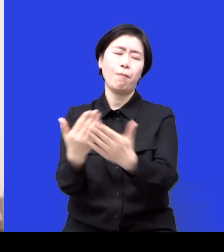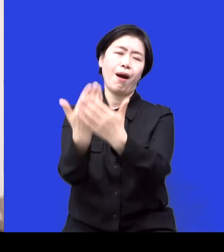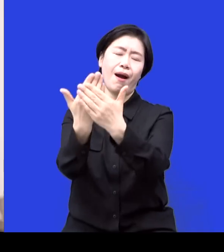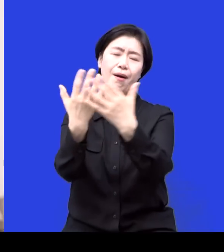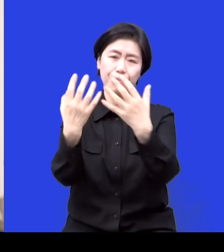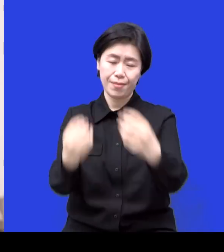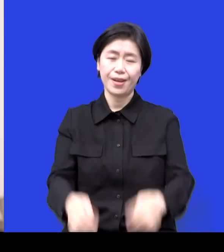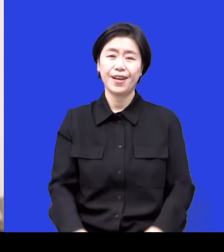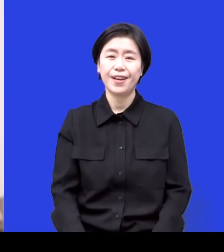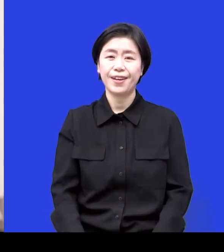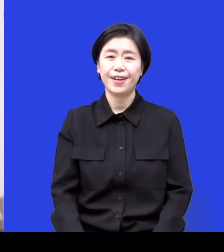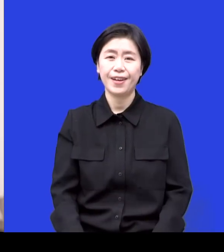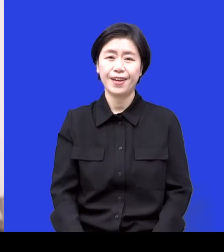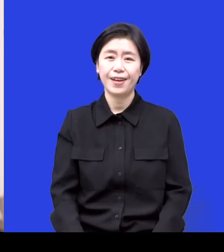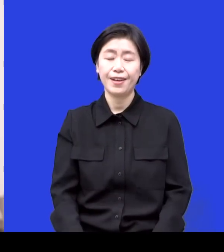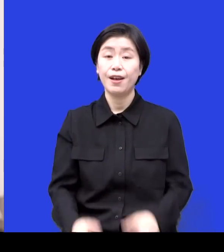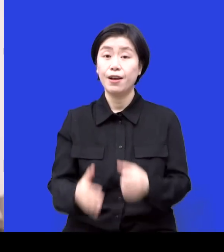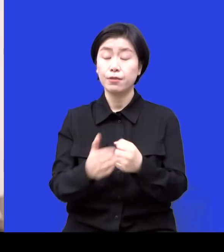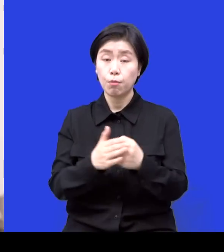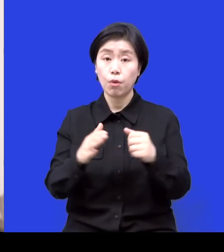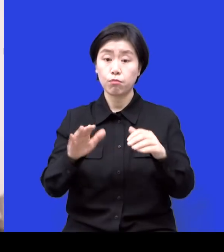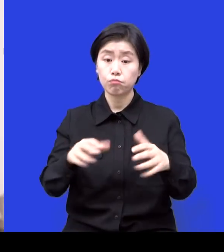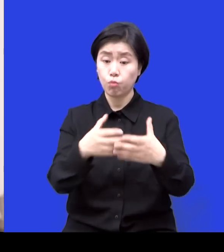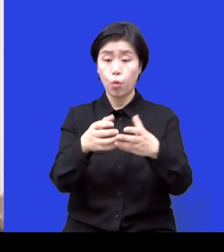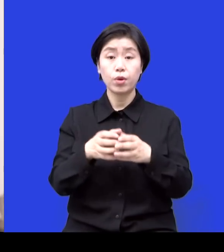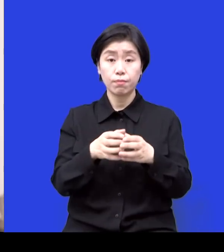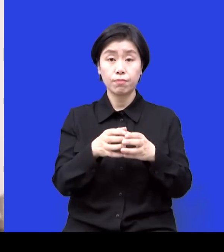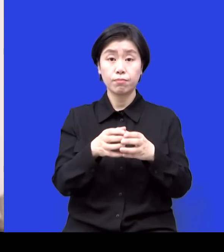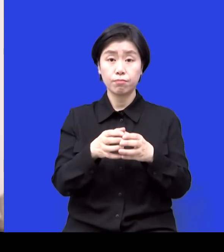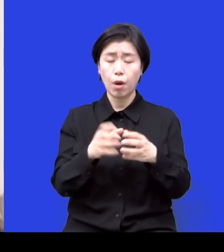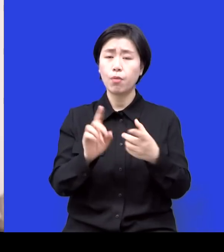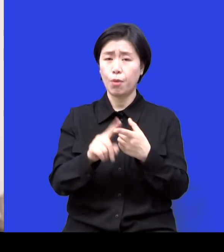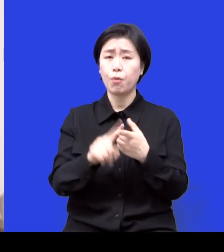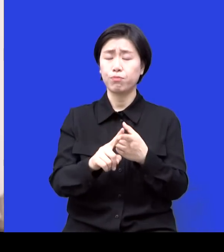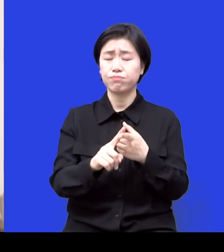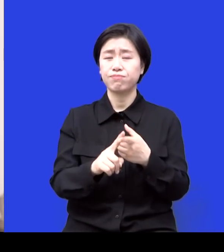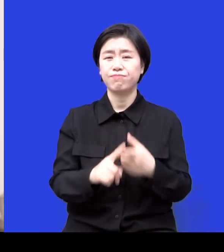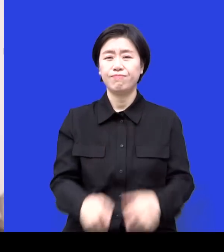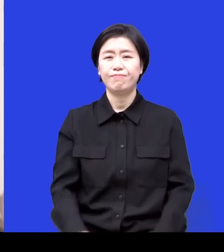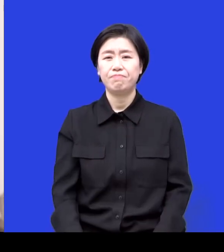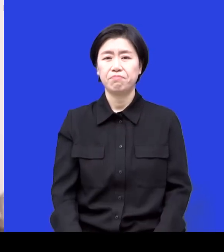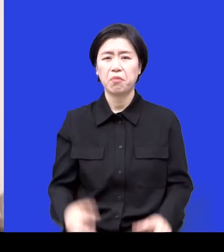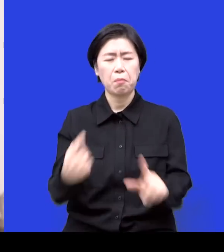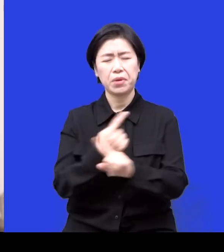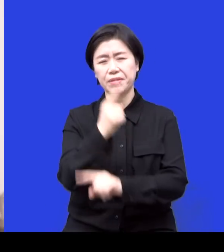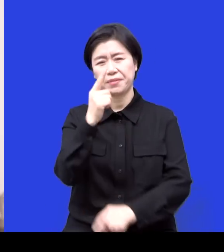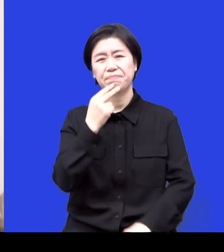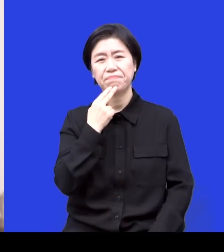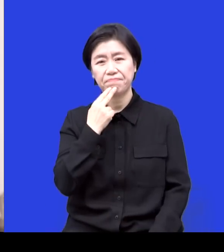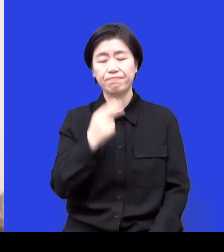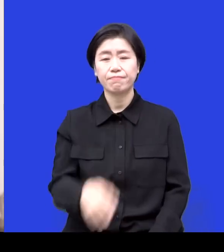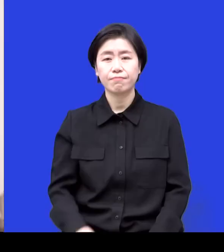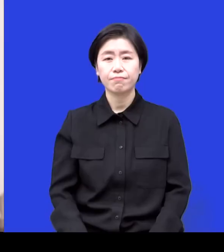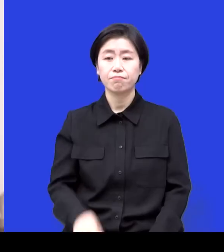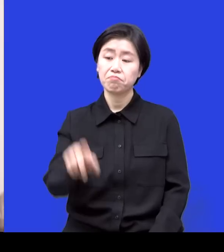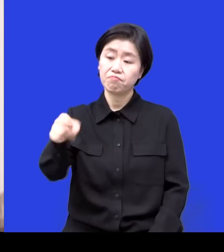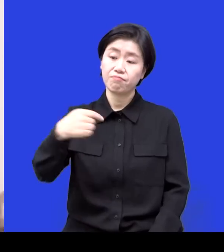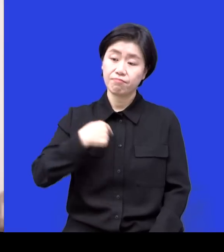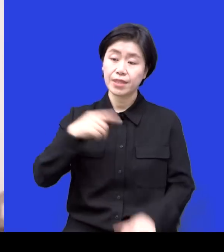엎드림은 사실 전후나 지금 똑같아요. 아이들 만나서 얘기 들어주고 삶을 공유하는 거. 그게